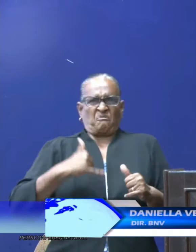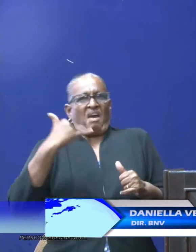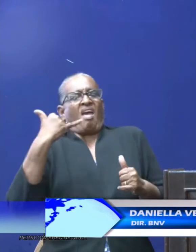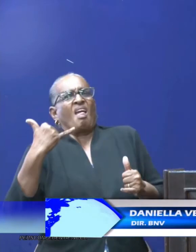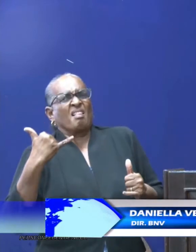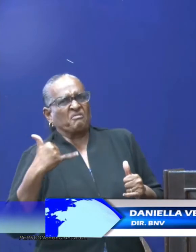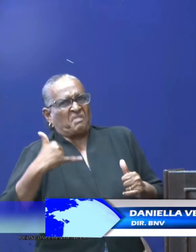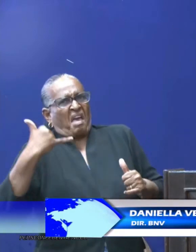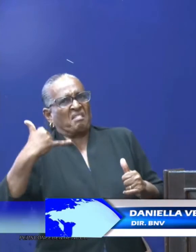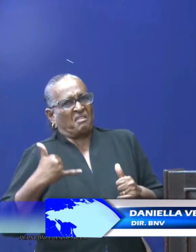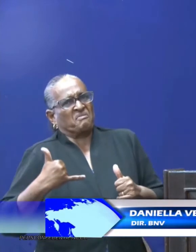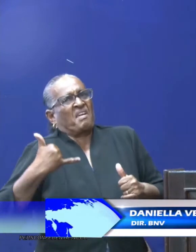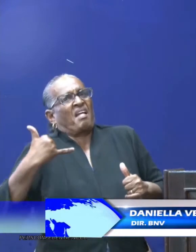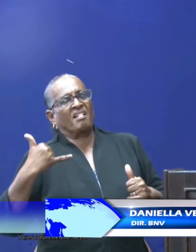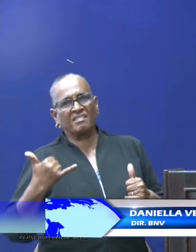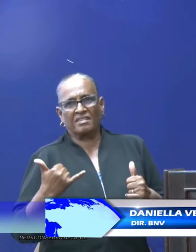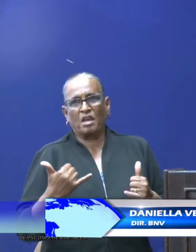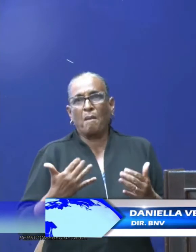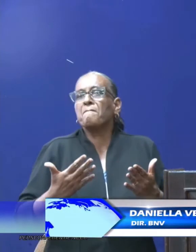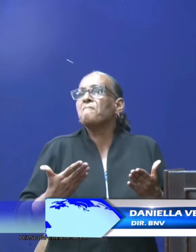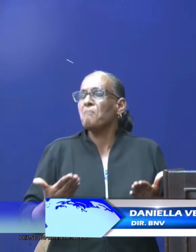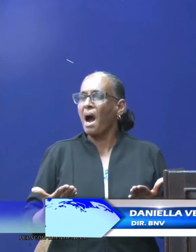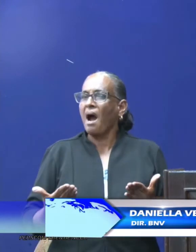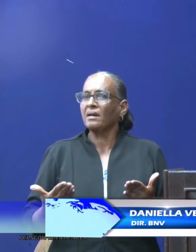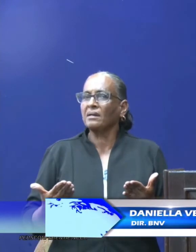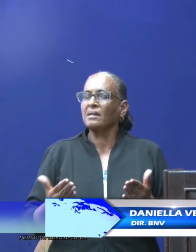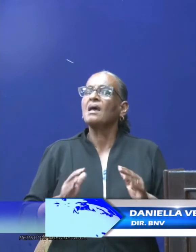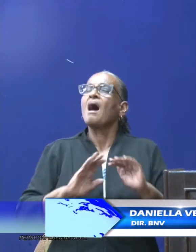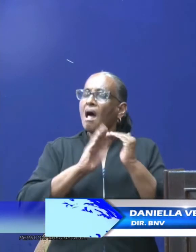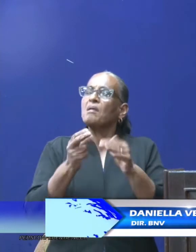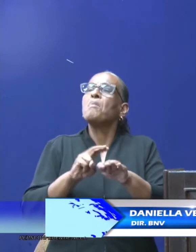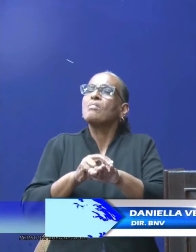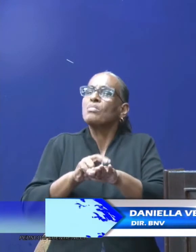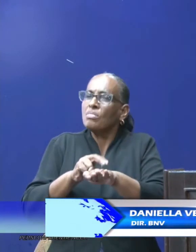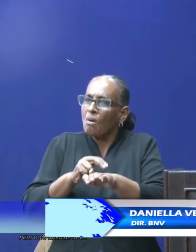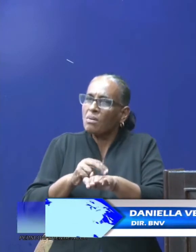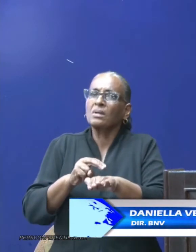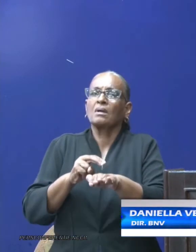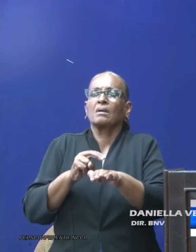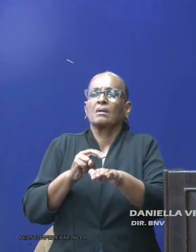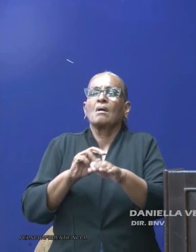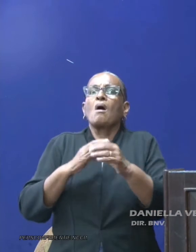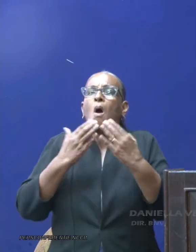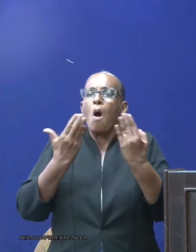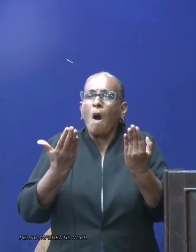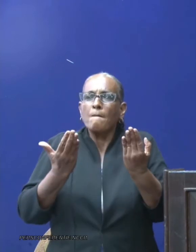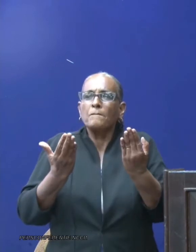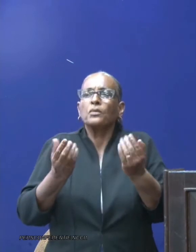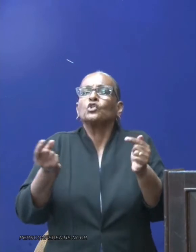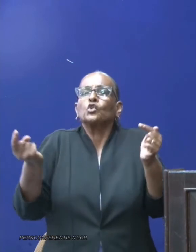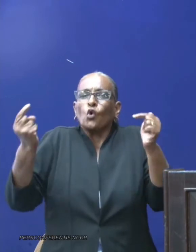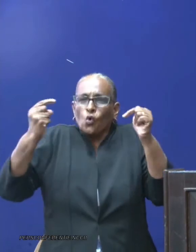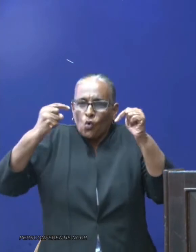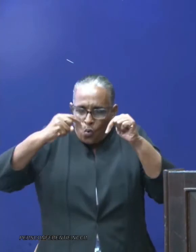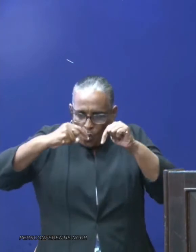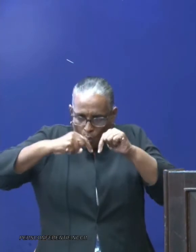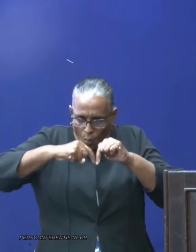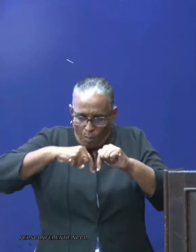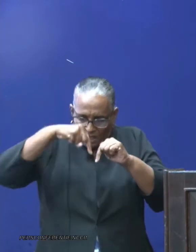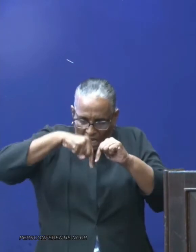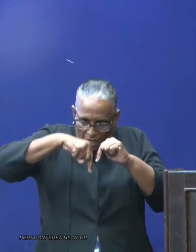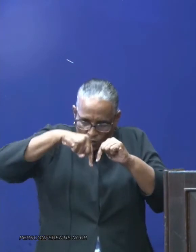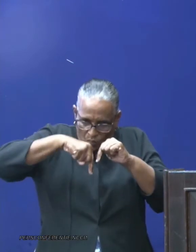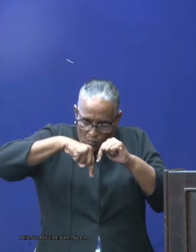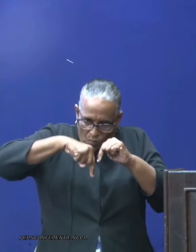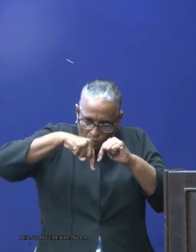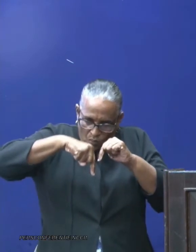veel, te veel, te veel. Maar het is allemaal nodig om te komen naar het punt dat we vandaag kunnen